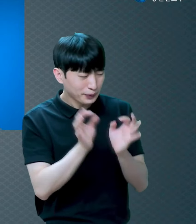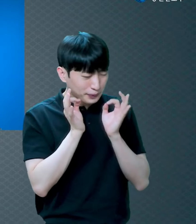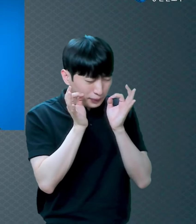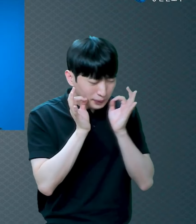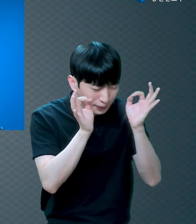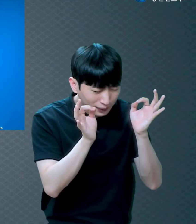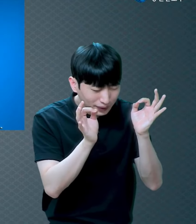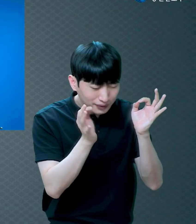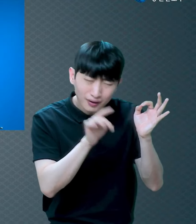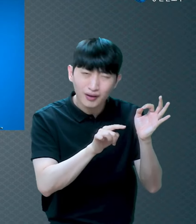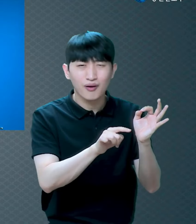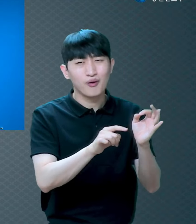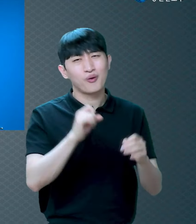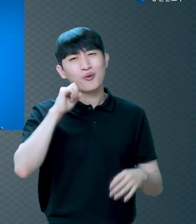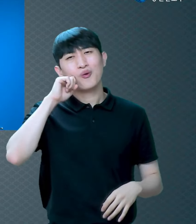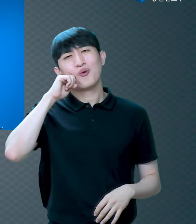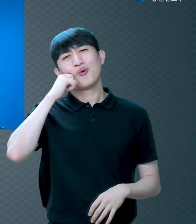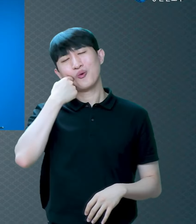있어요